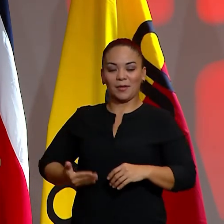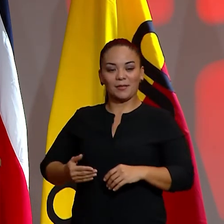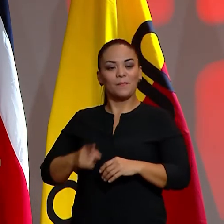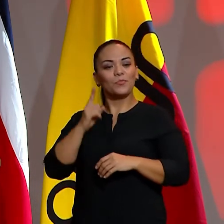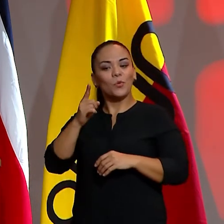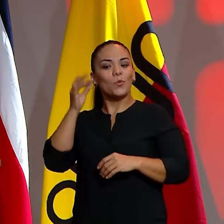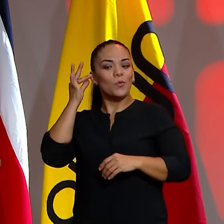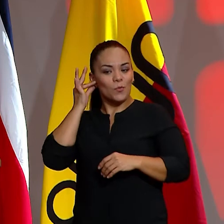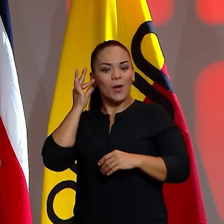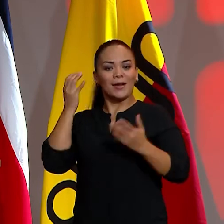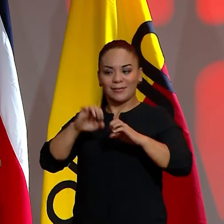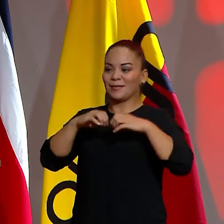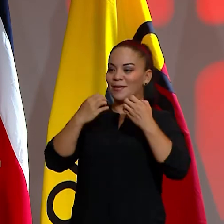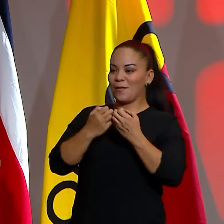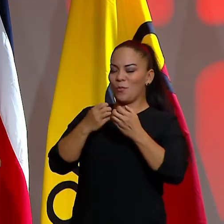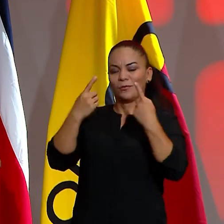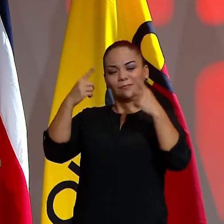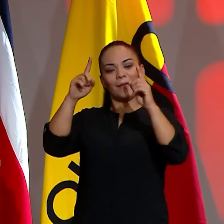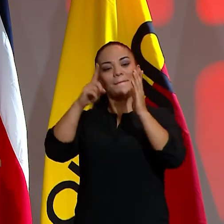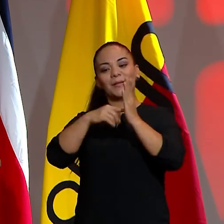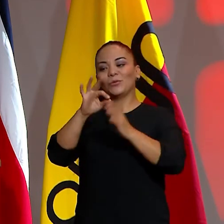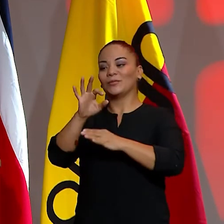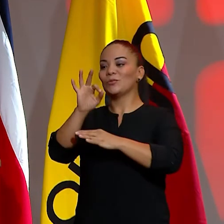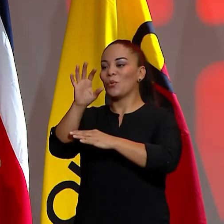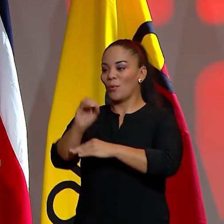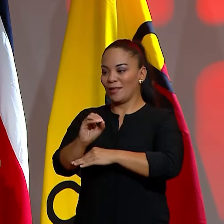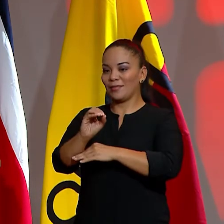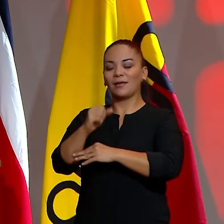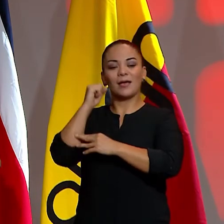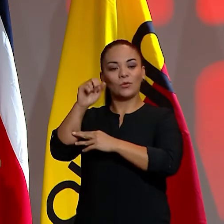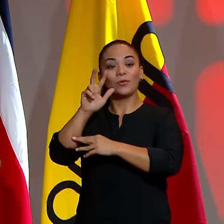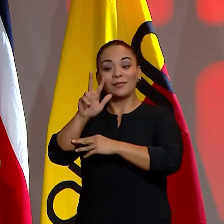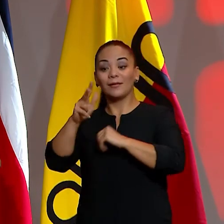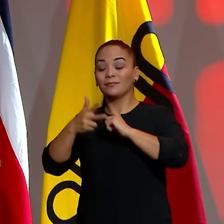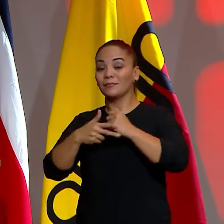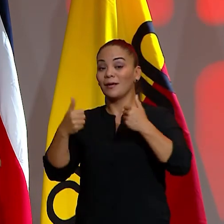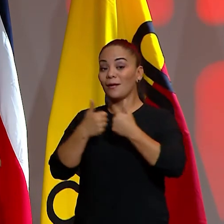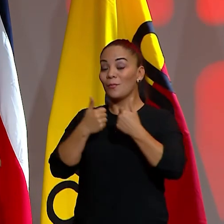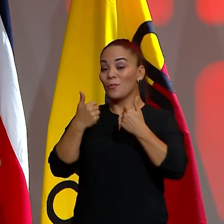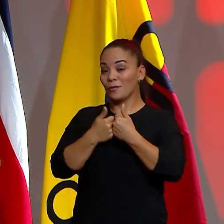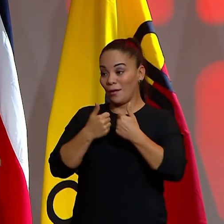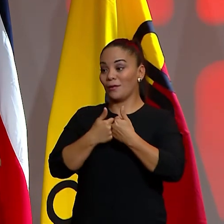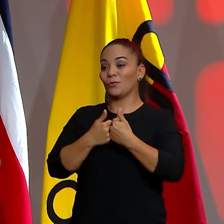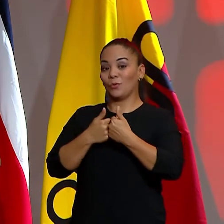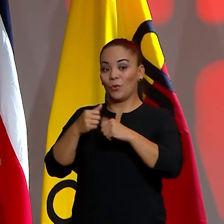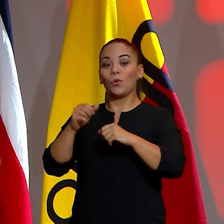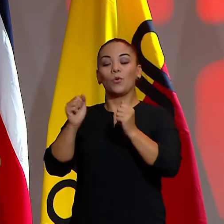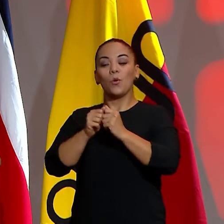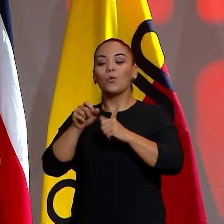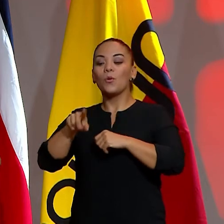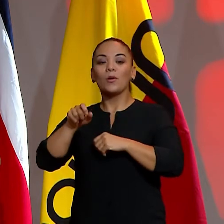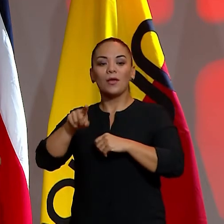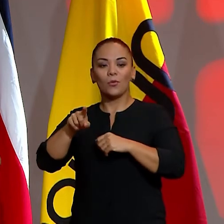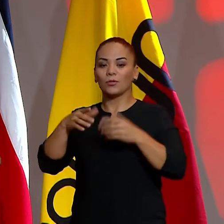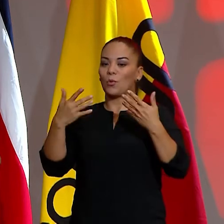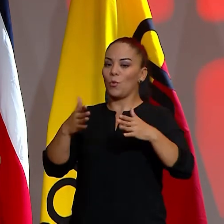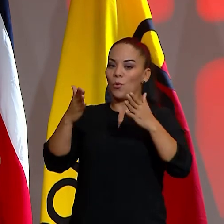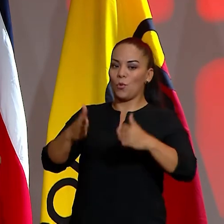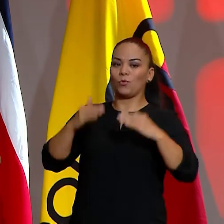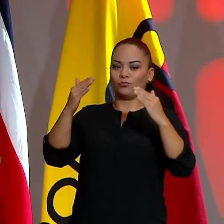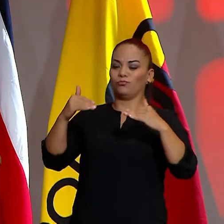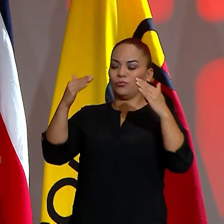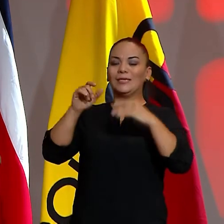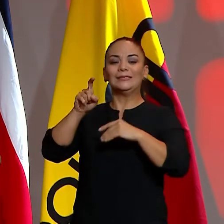equipo de damas muy exitoso en los años de 1990 que ganó un tricampeonato nacional, seguido con goleadores del nivel de Cine